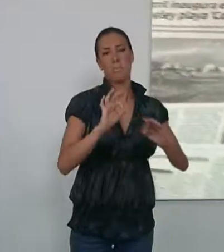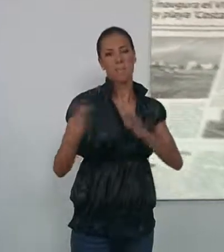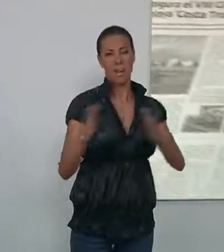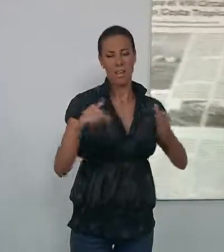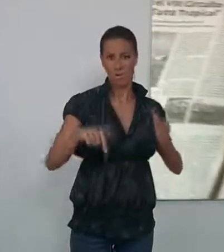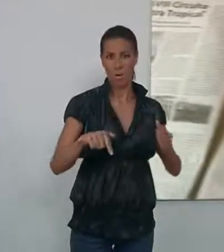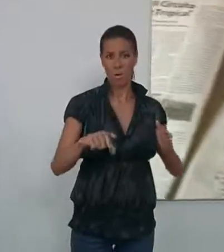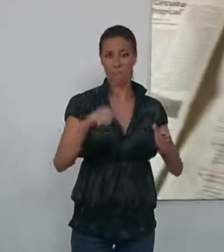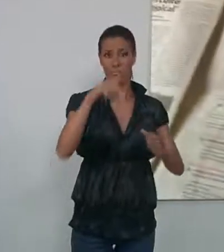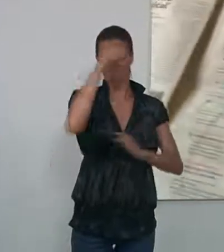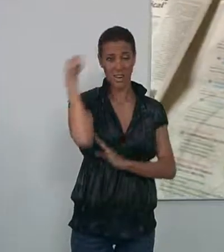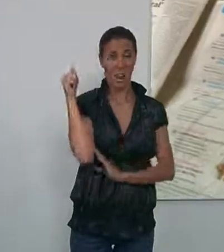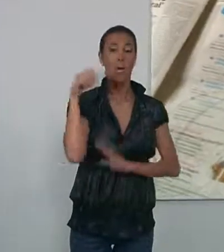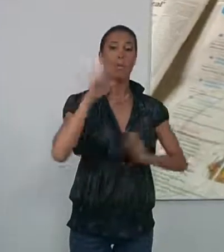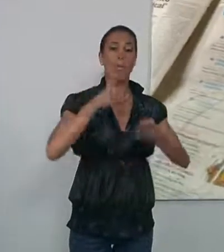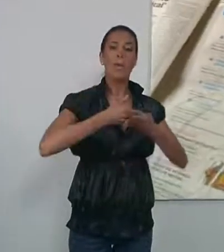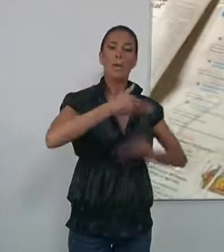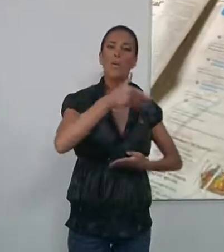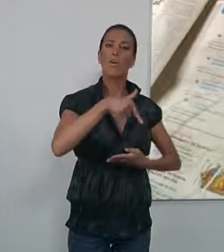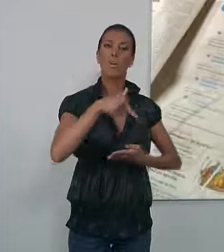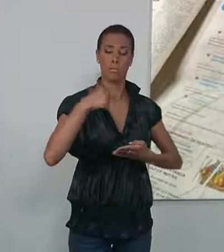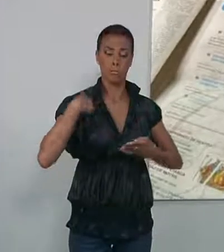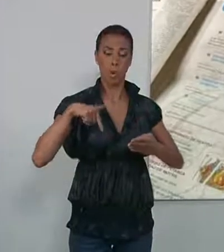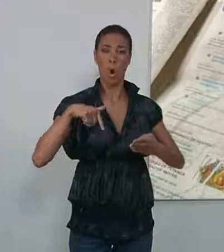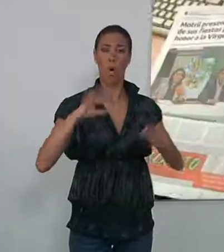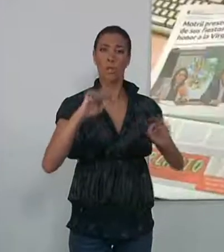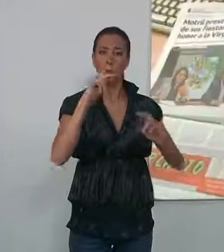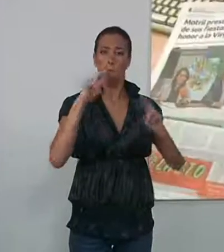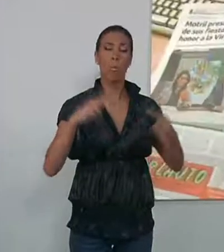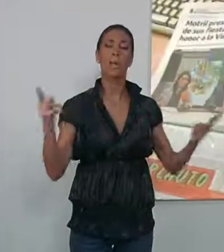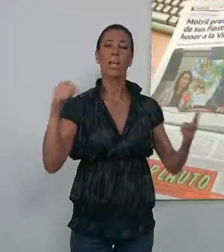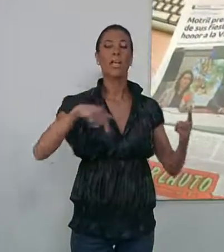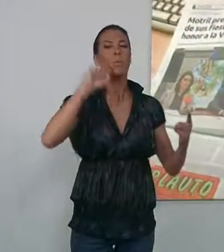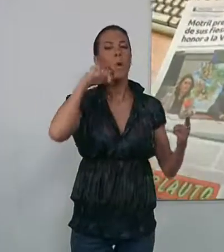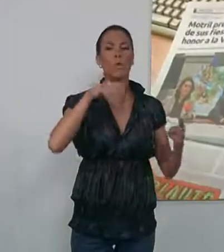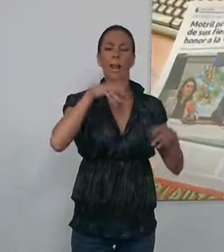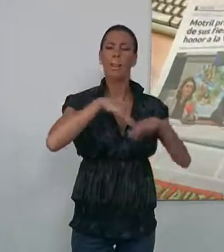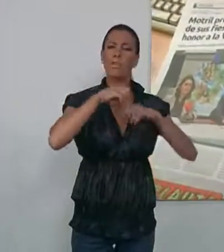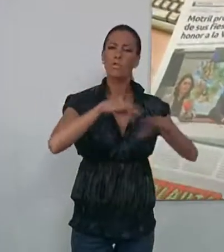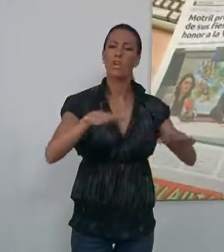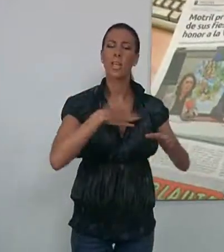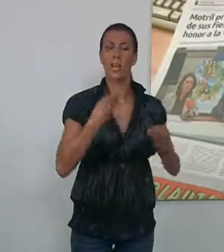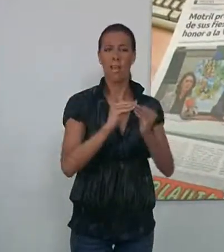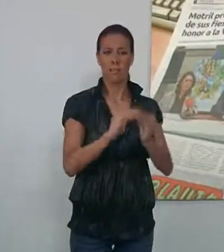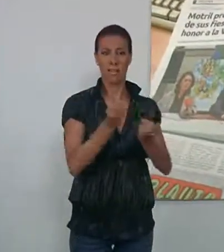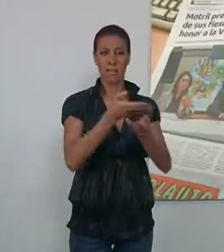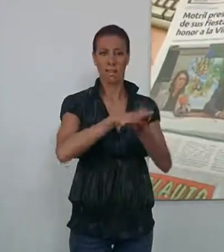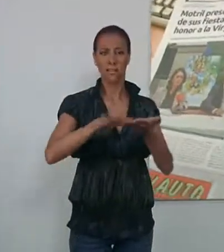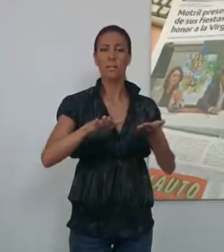del año. El periódico, editado por la radiotelevisión pública de Motril, es de difusión gratuita y puede